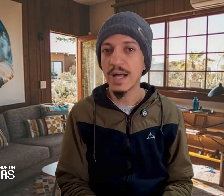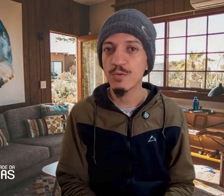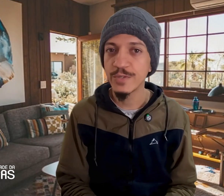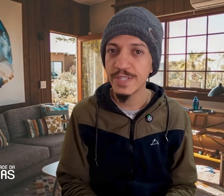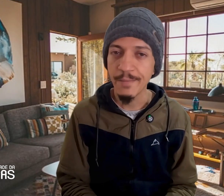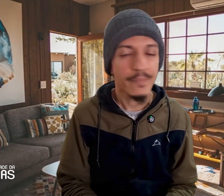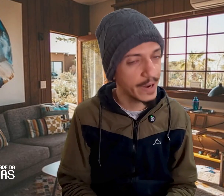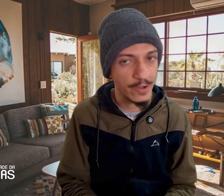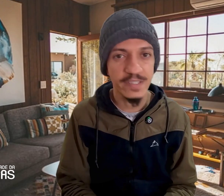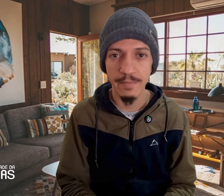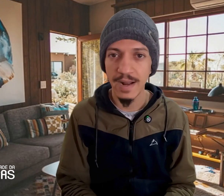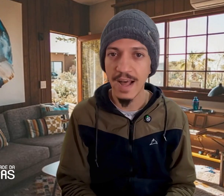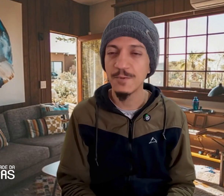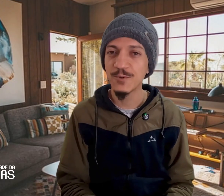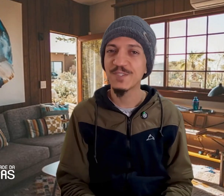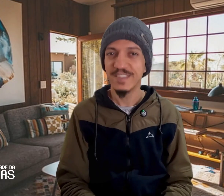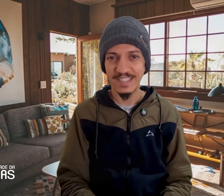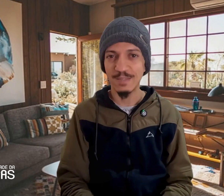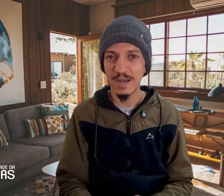com você, para nós trabalharmos juntos nesses bastidores.